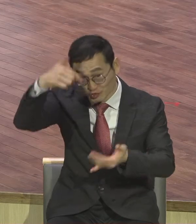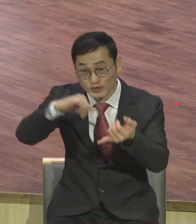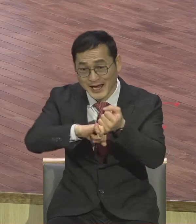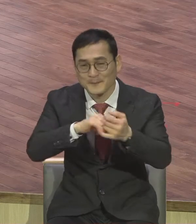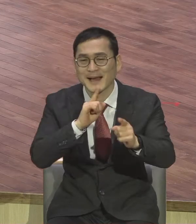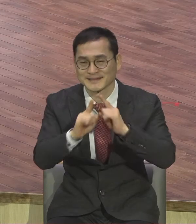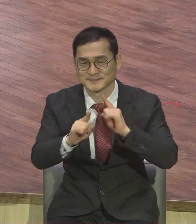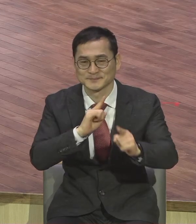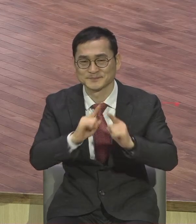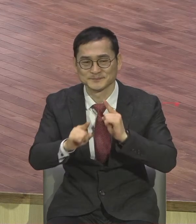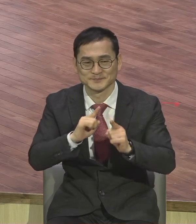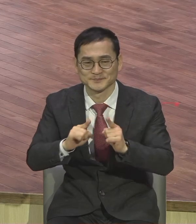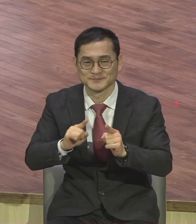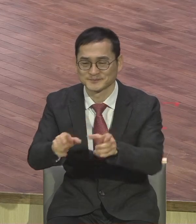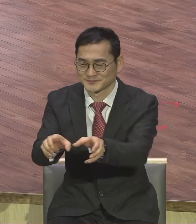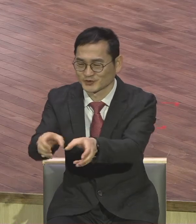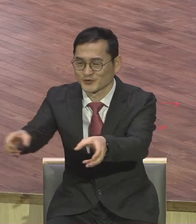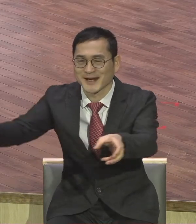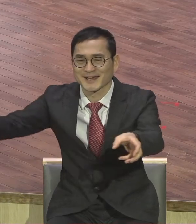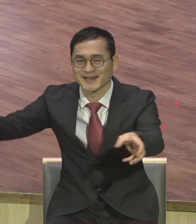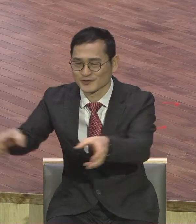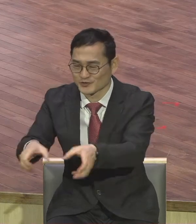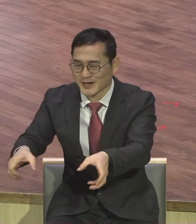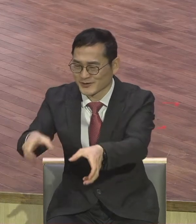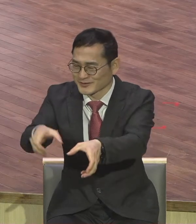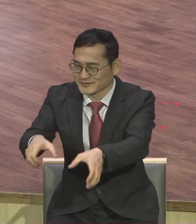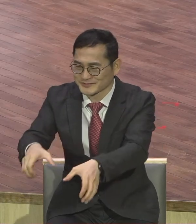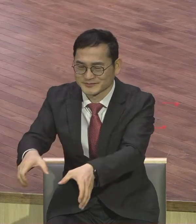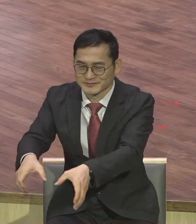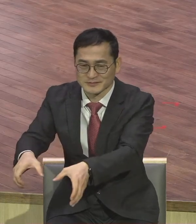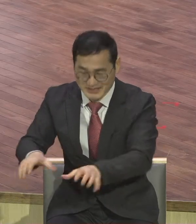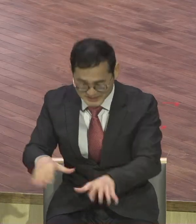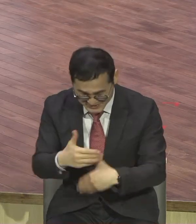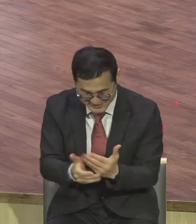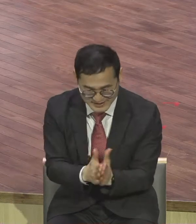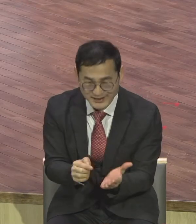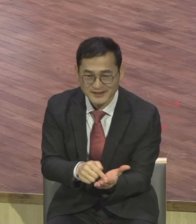말씀이 그냥 말로 두루마리 형태로 그때는 우리가 책이 없었기 때문에